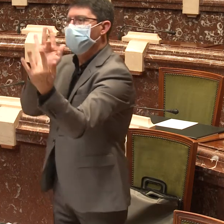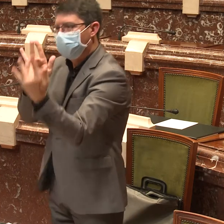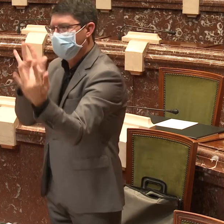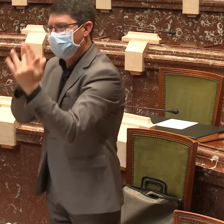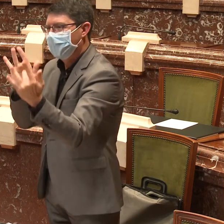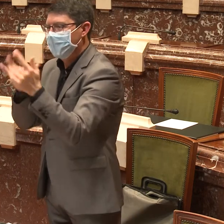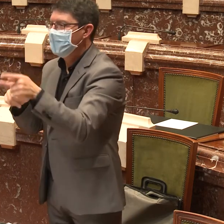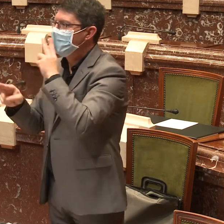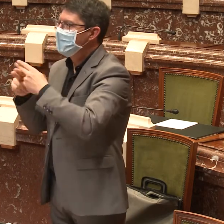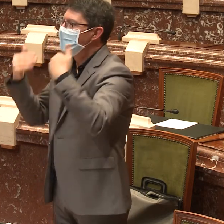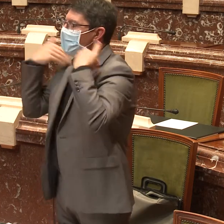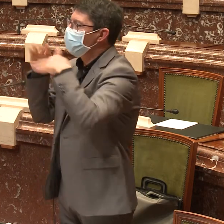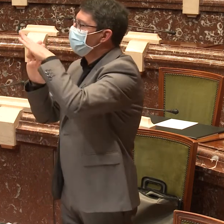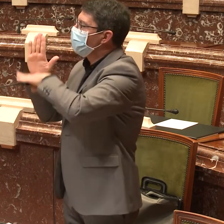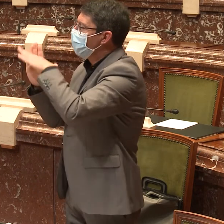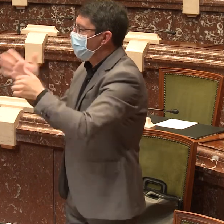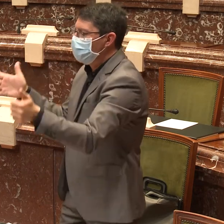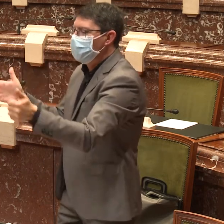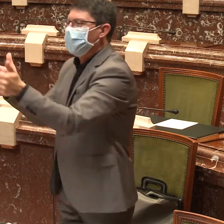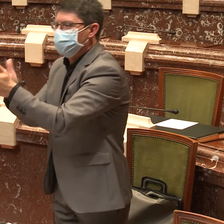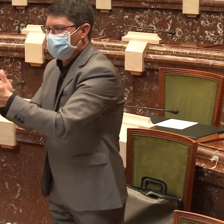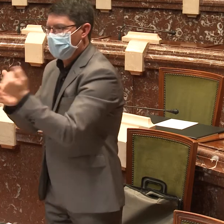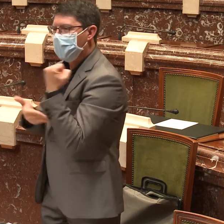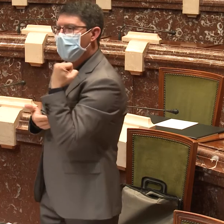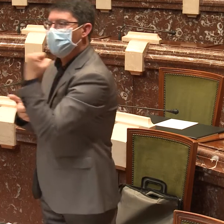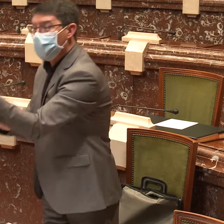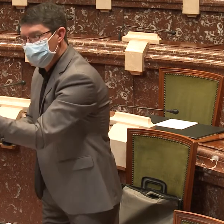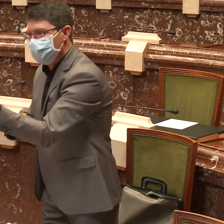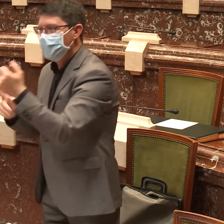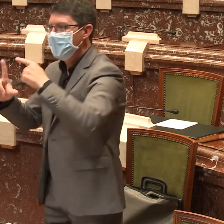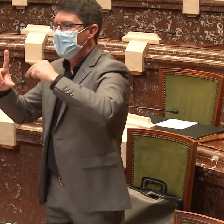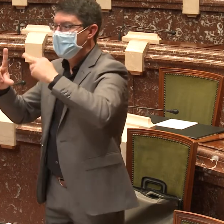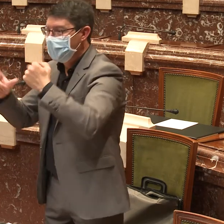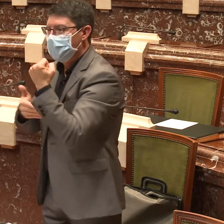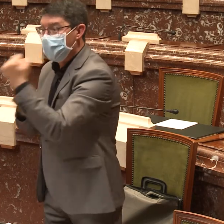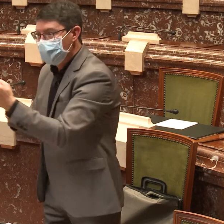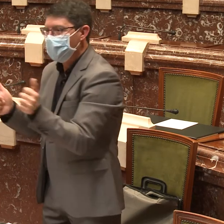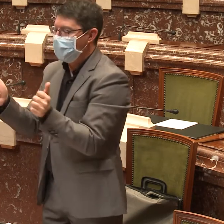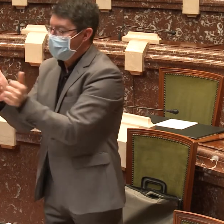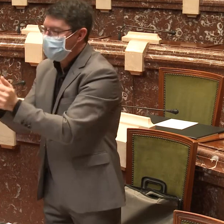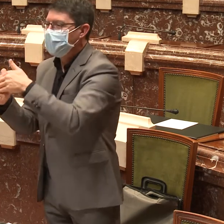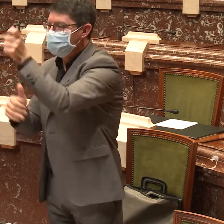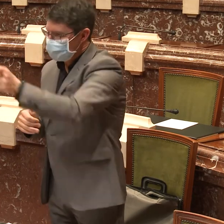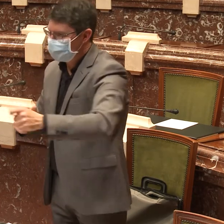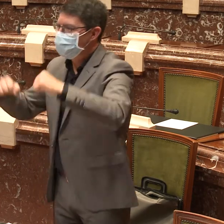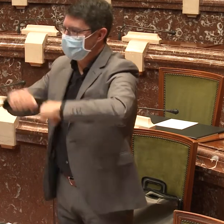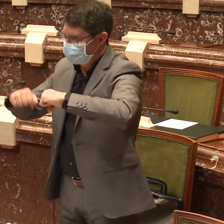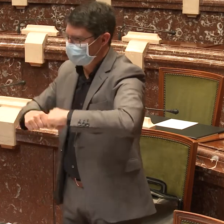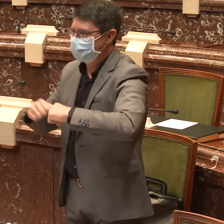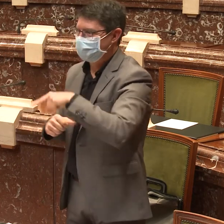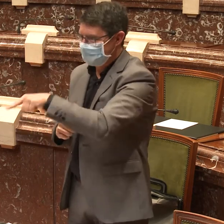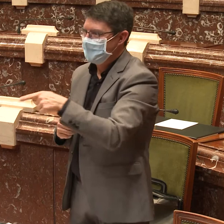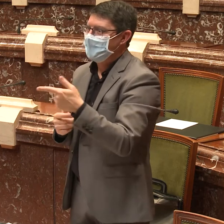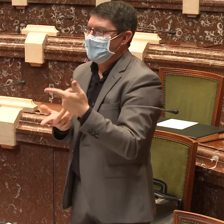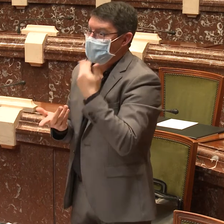que atiende a este tipo de personas. Y también existe el programa VidaSOR que hace acompañamiento a